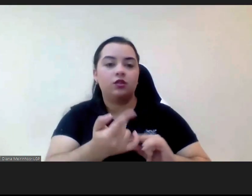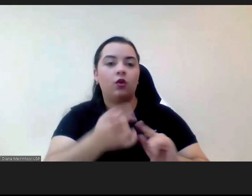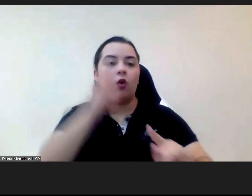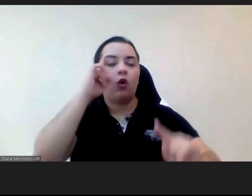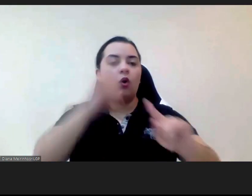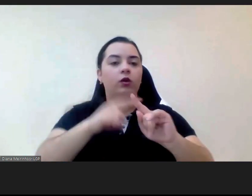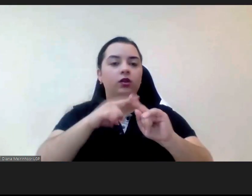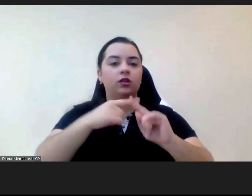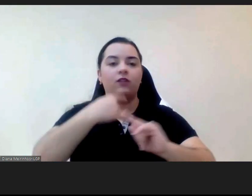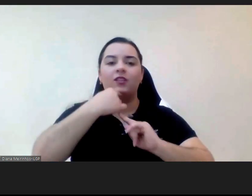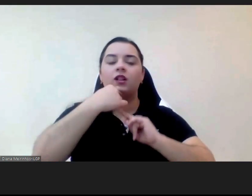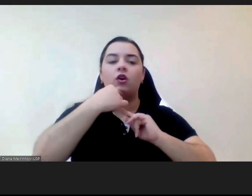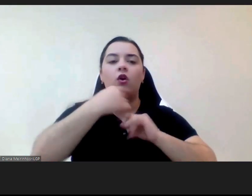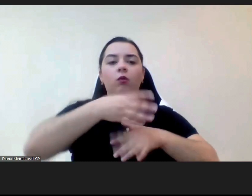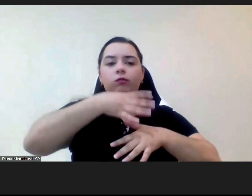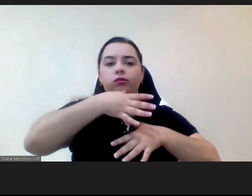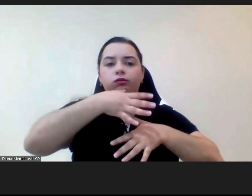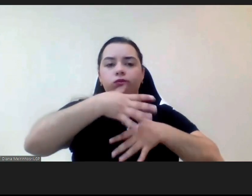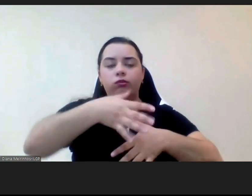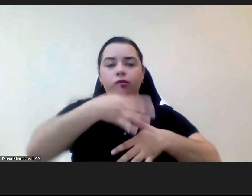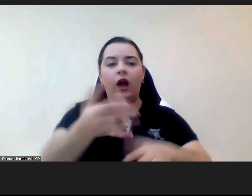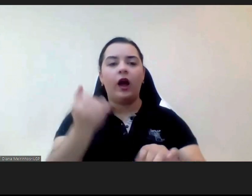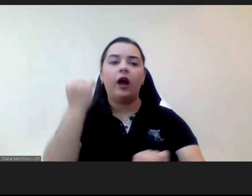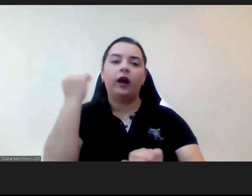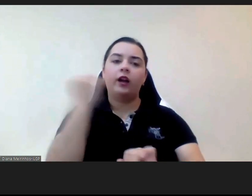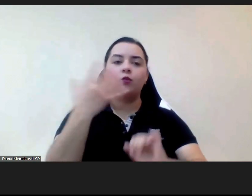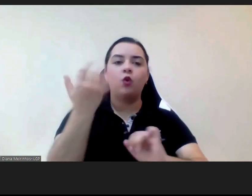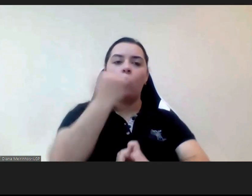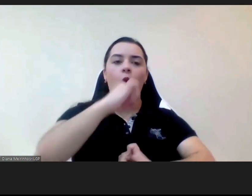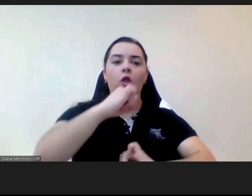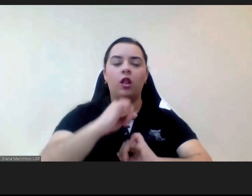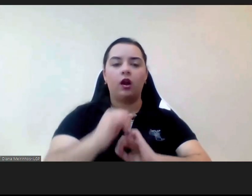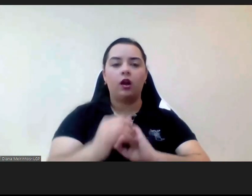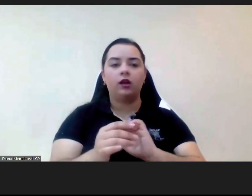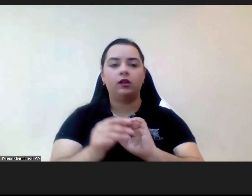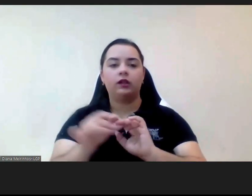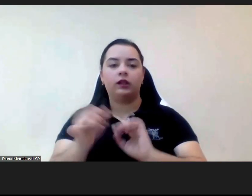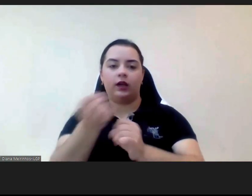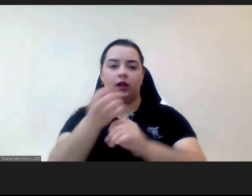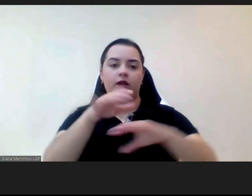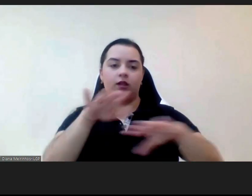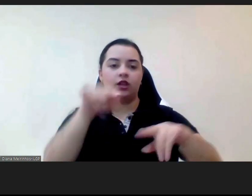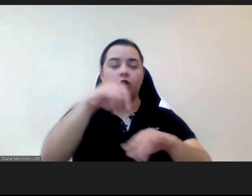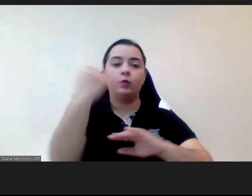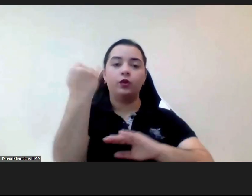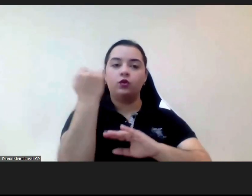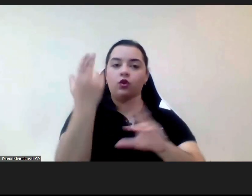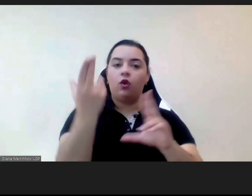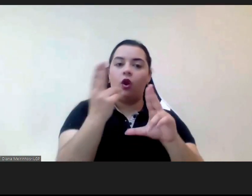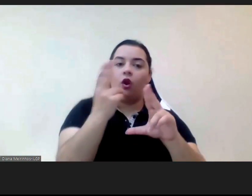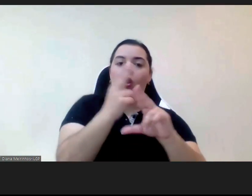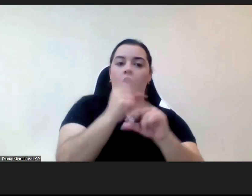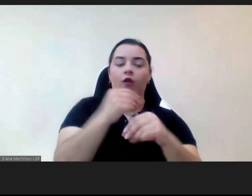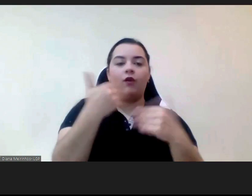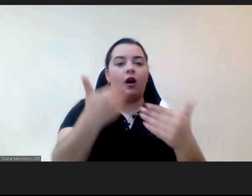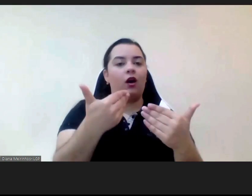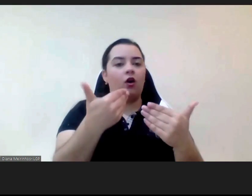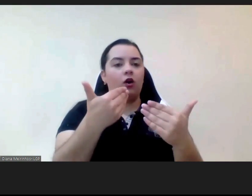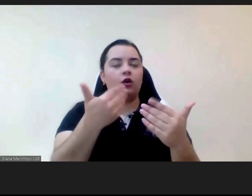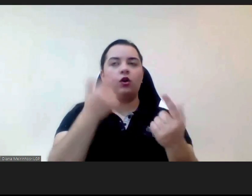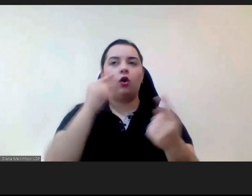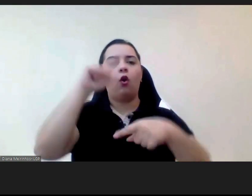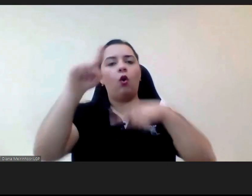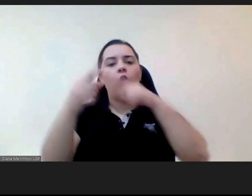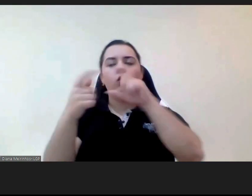contra as crianças portanto foi uma instituição inovadora que agora é uma referência e continuamos sempre